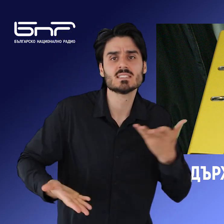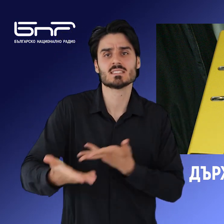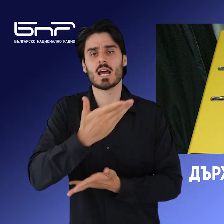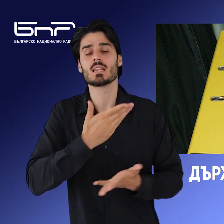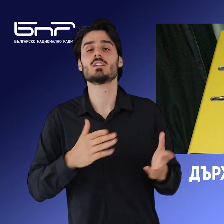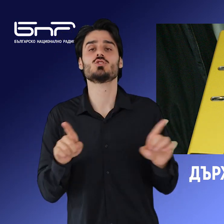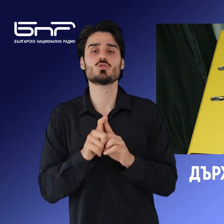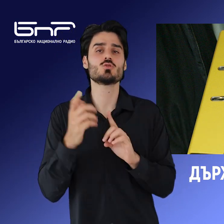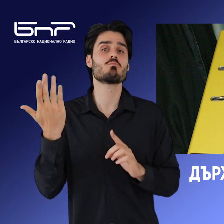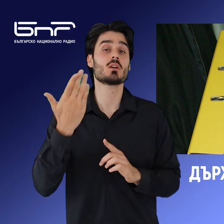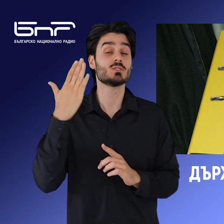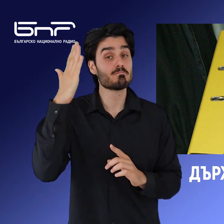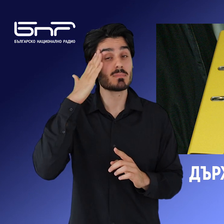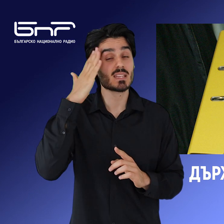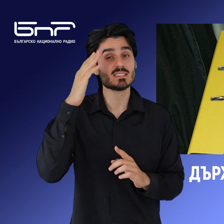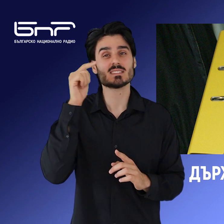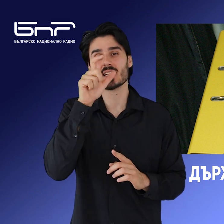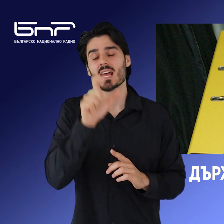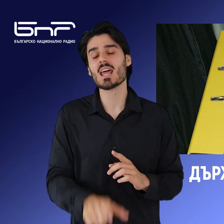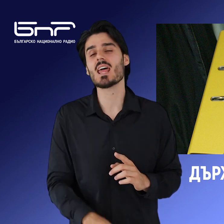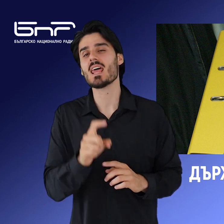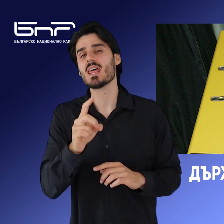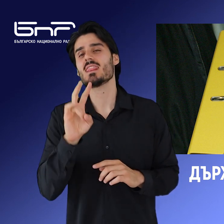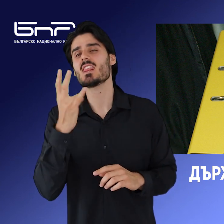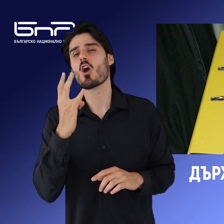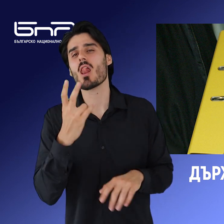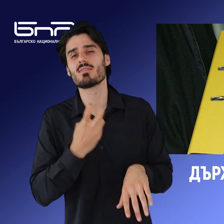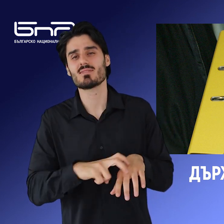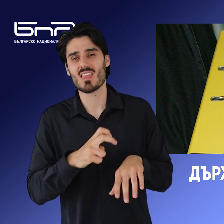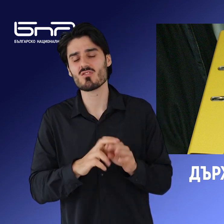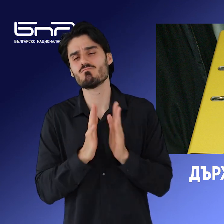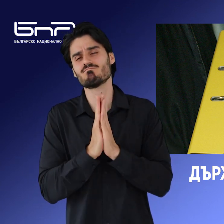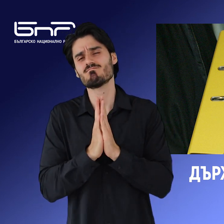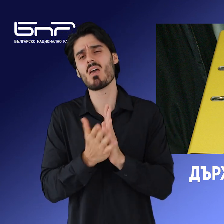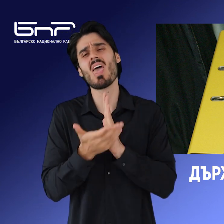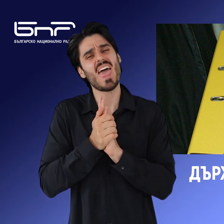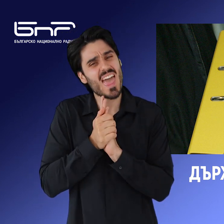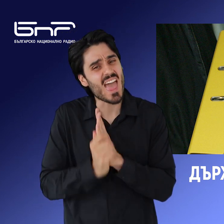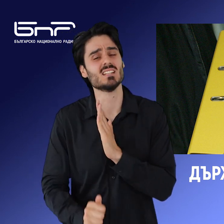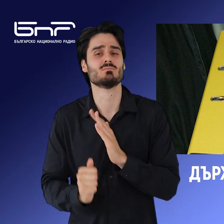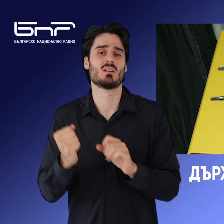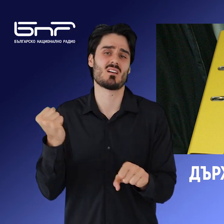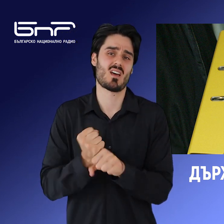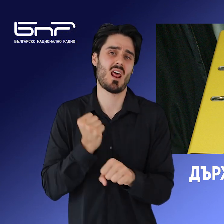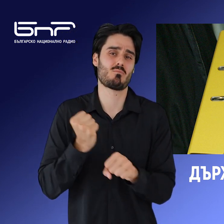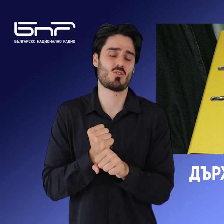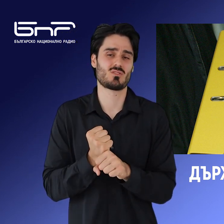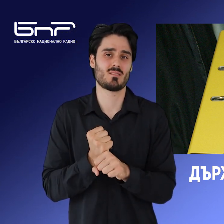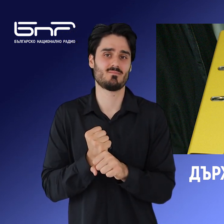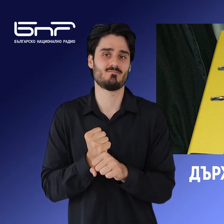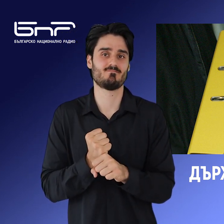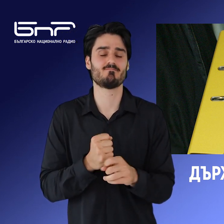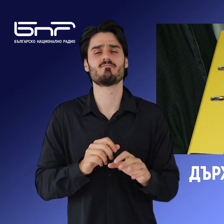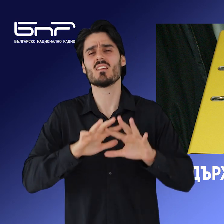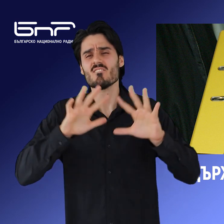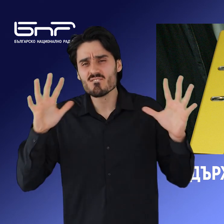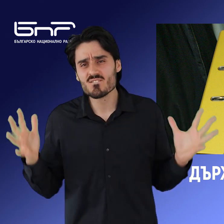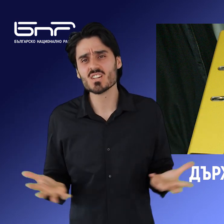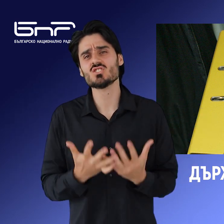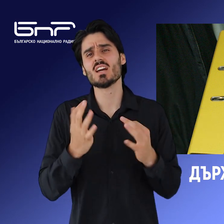присъства и премиерът Николай Денков. Той отправи призив за експертна работа, която да преодолее популизма. Всички си даваме ясна